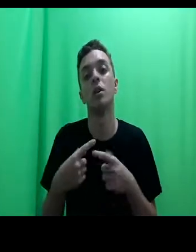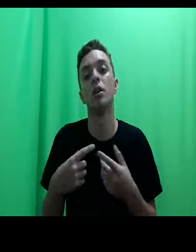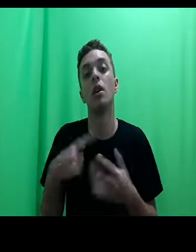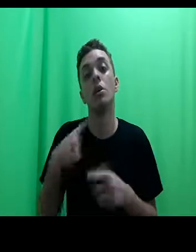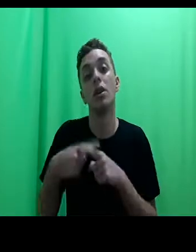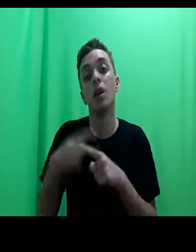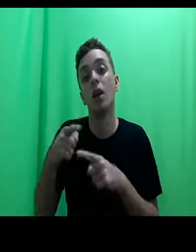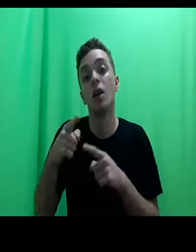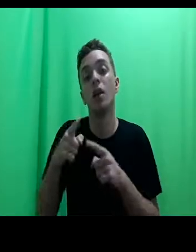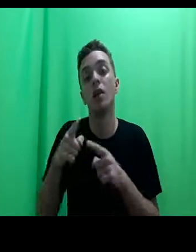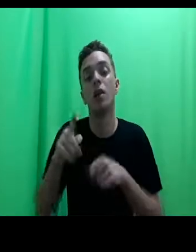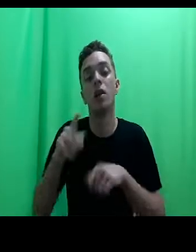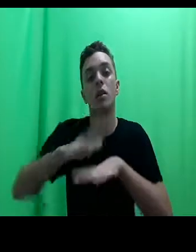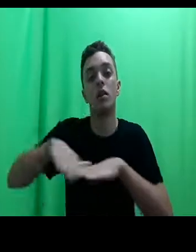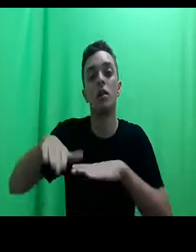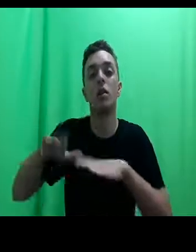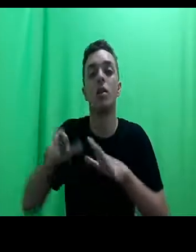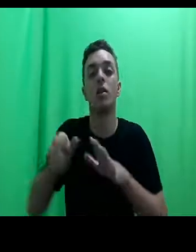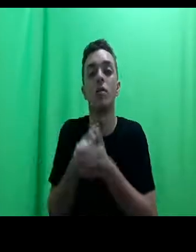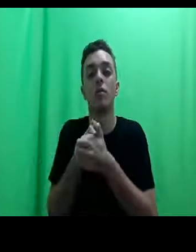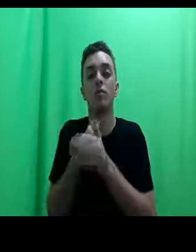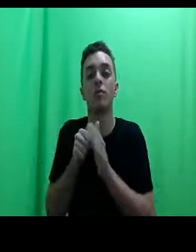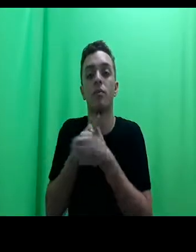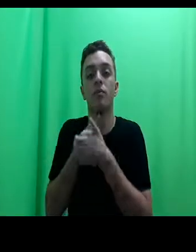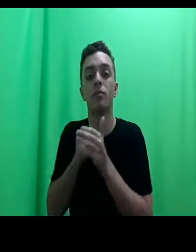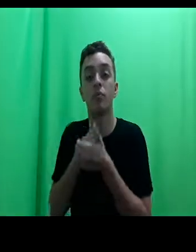as especificidades da advocacia popular.